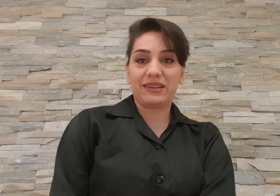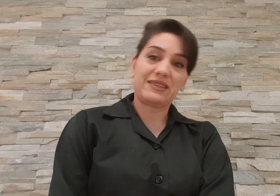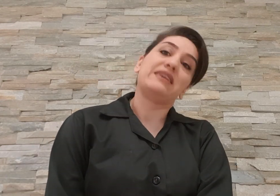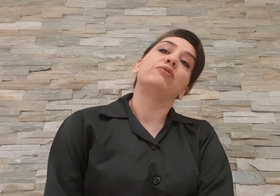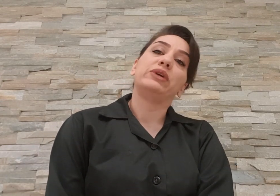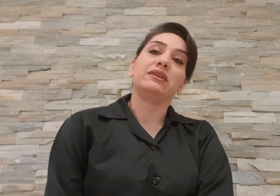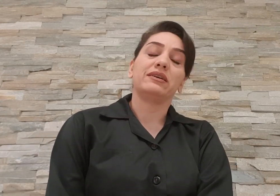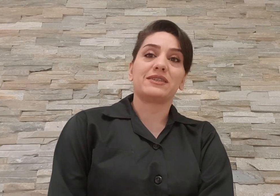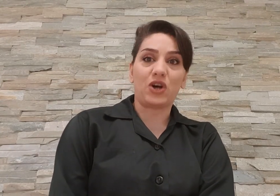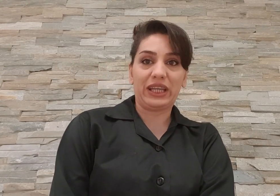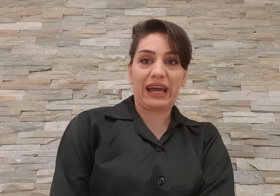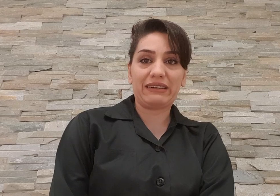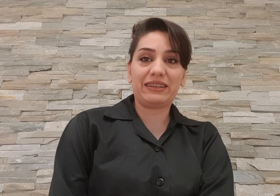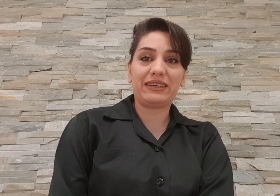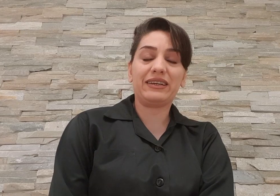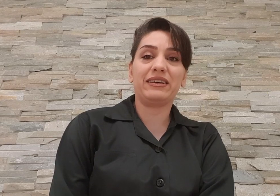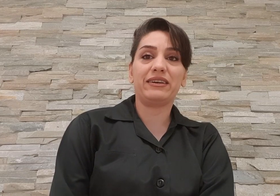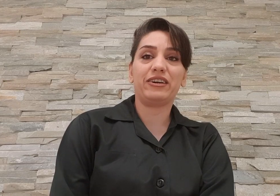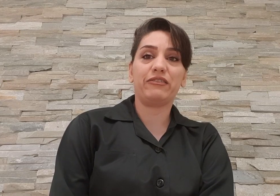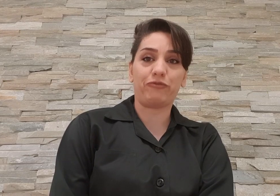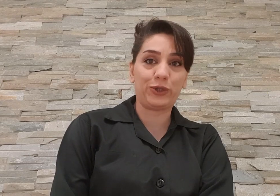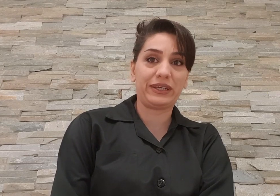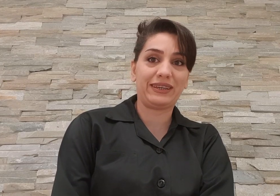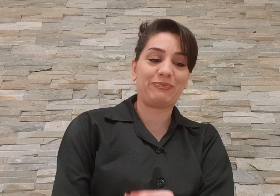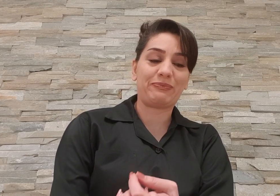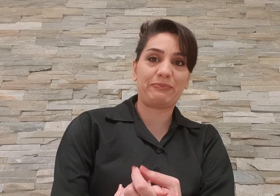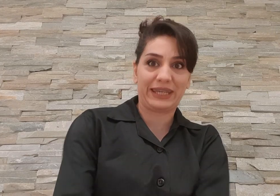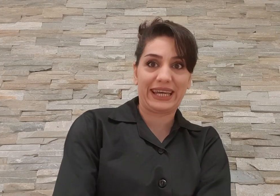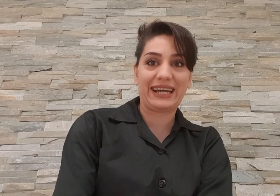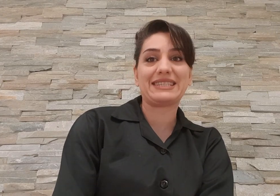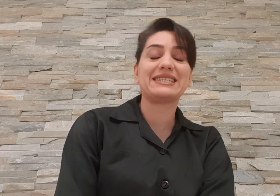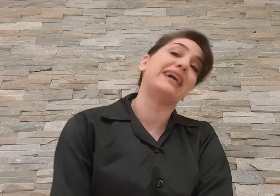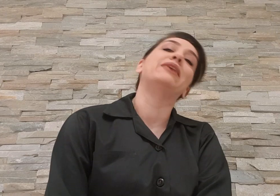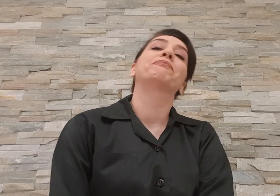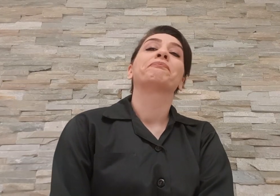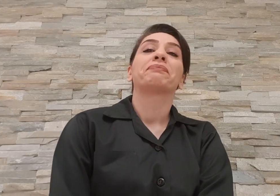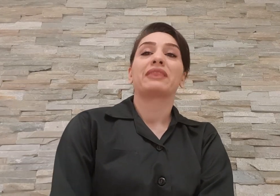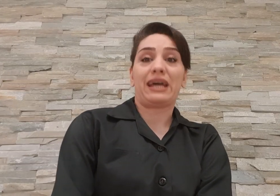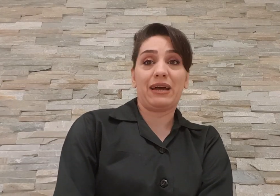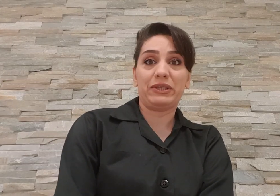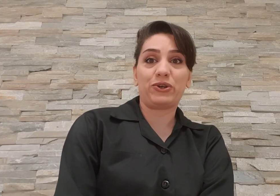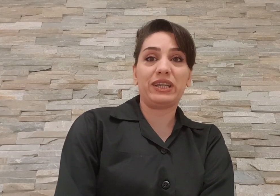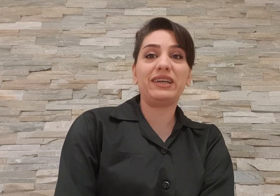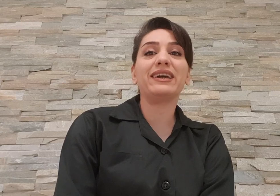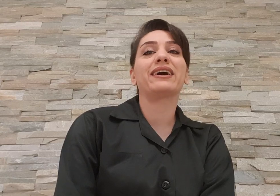سبومین سالگرد فوت پدر عزیزم در همین تاریخ